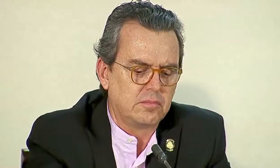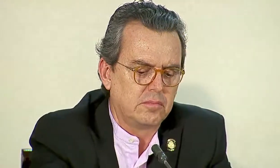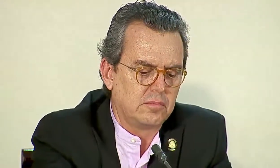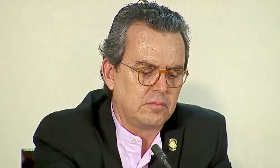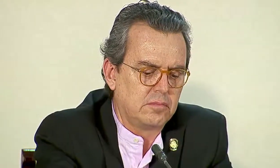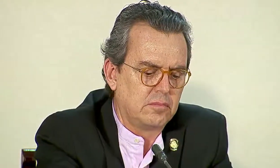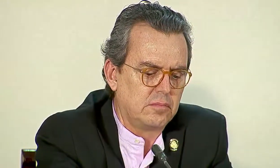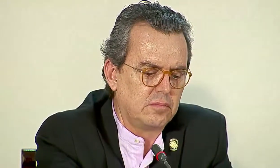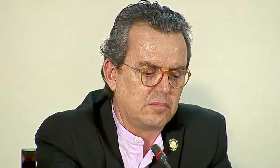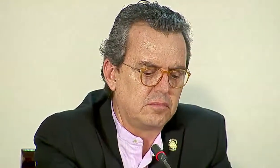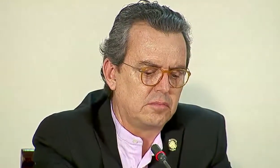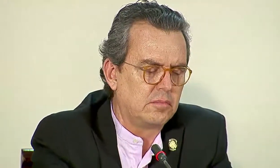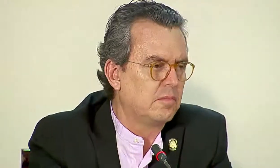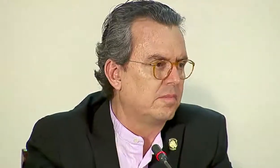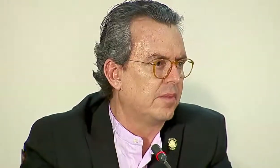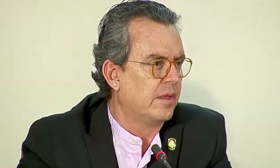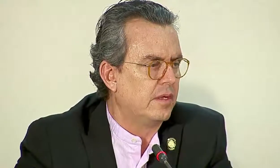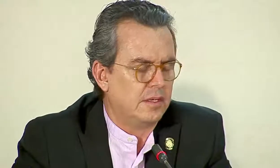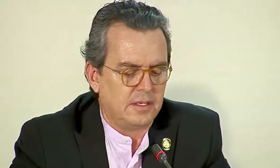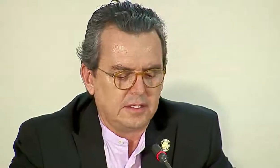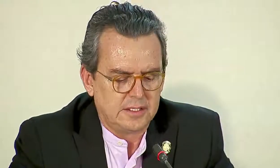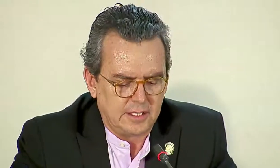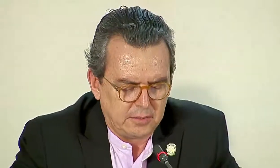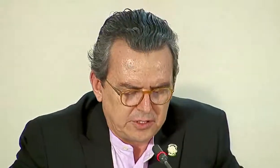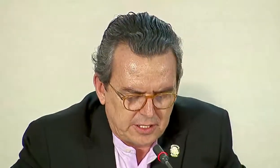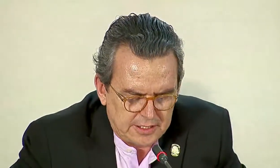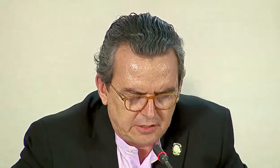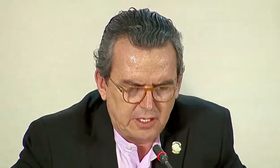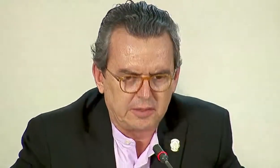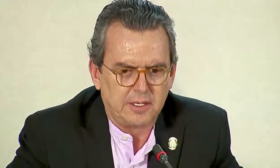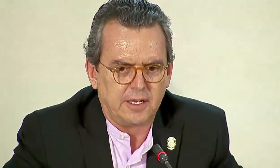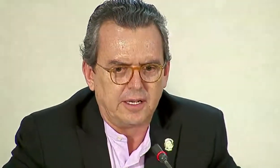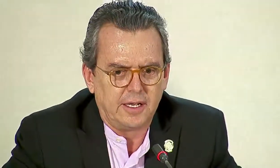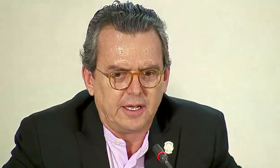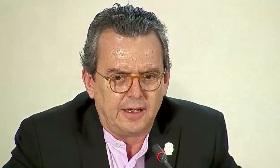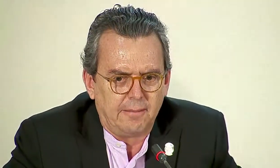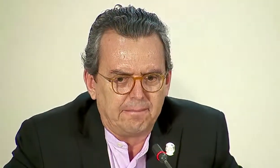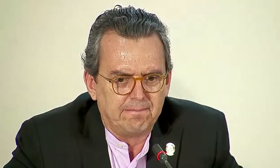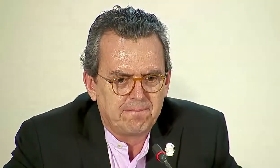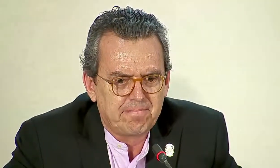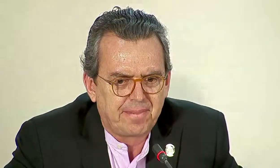de esos cantones. Sí, muchas gracias, Don Jaime.